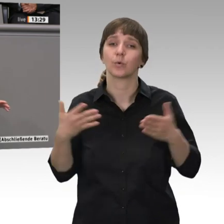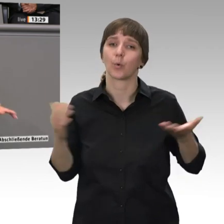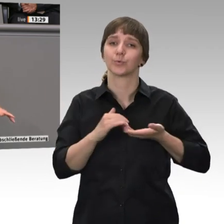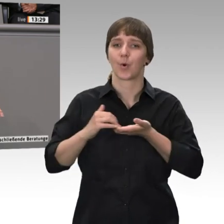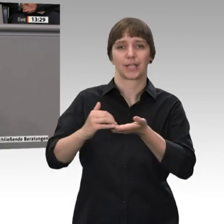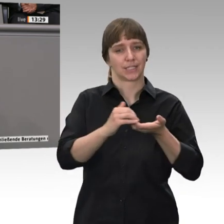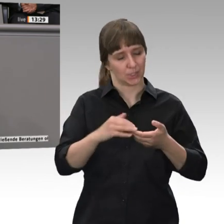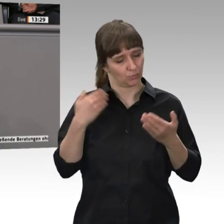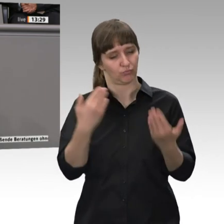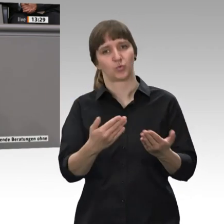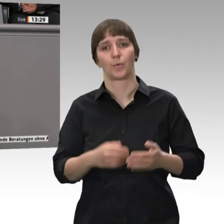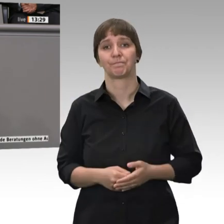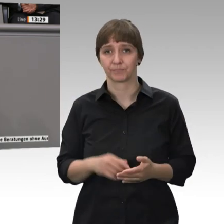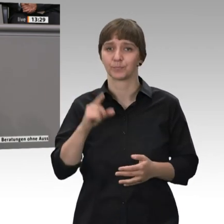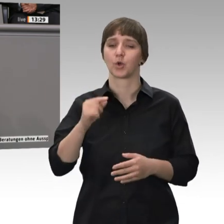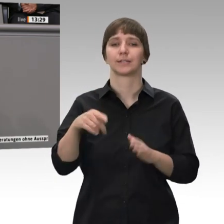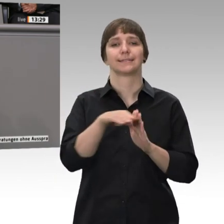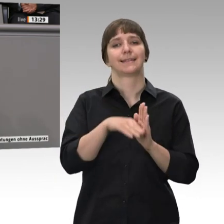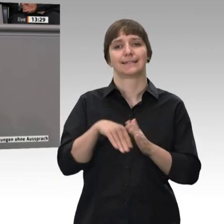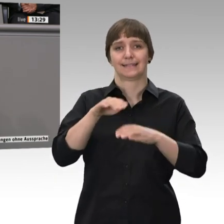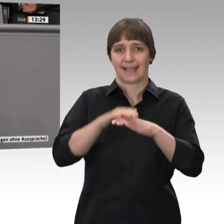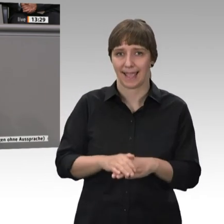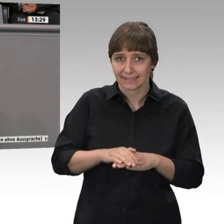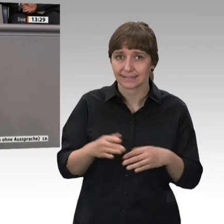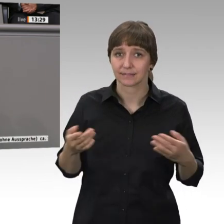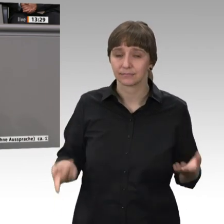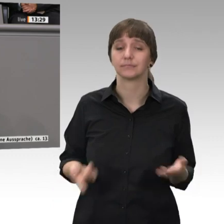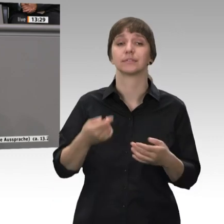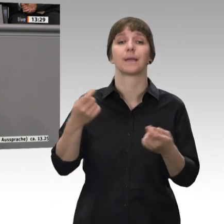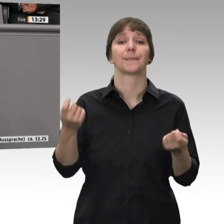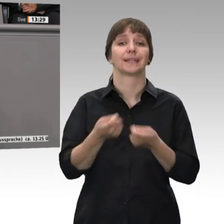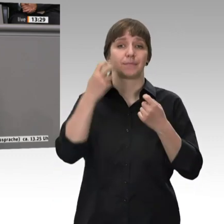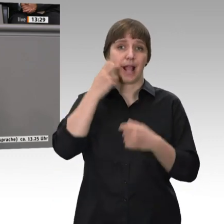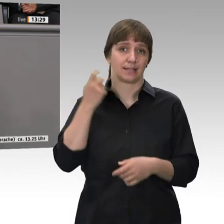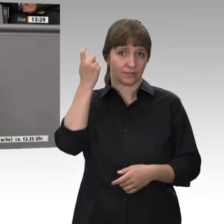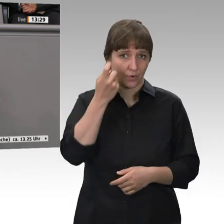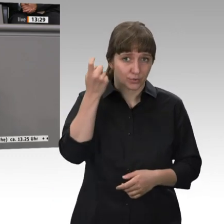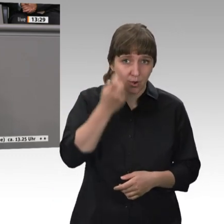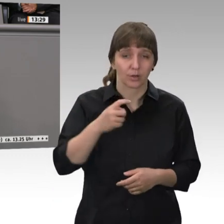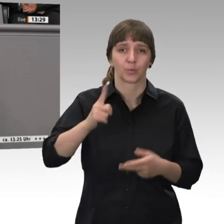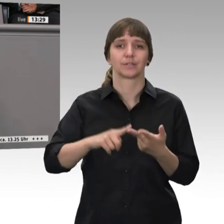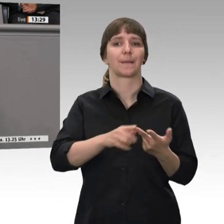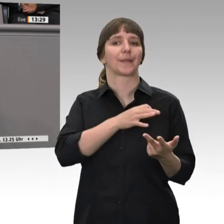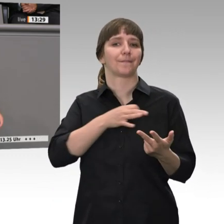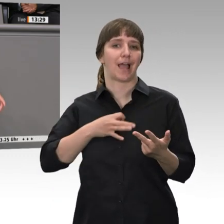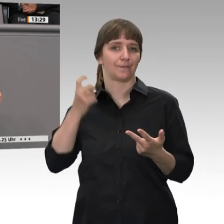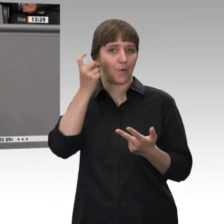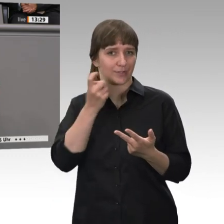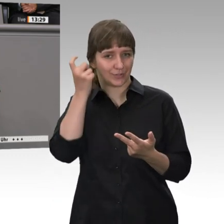die gesetzliche Rente, dann die betriebliche Altersversorgung und gleichzeitig aber auch die private Vorsorge. Das kommt bei